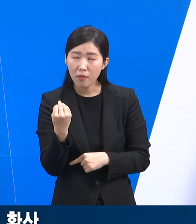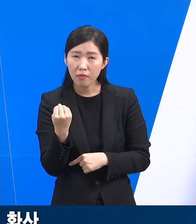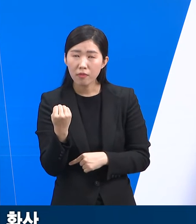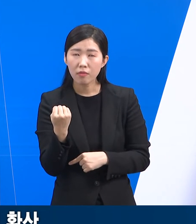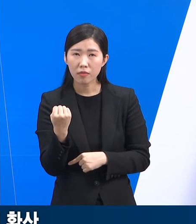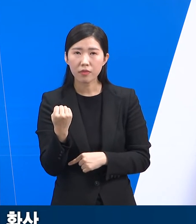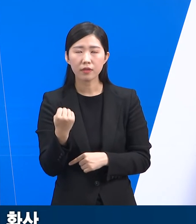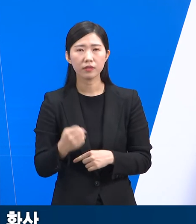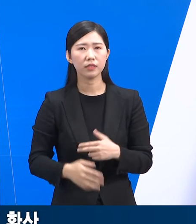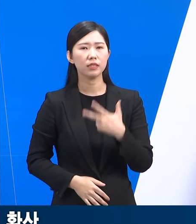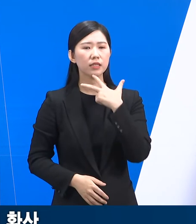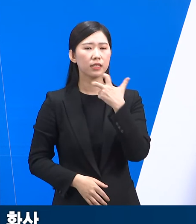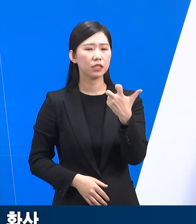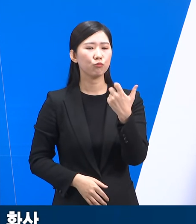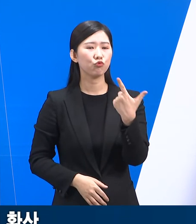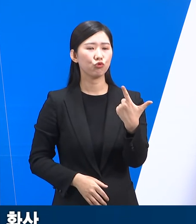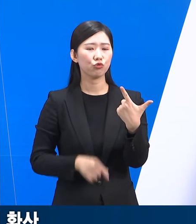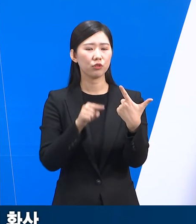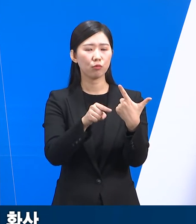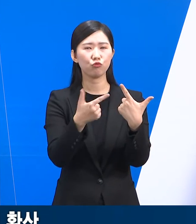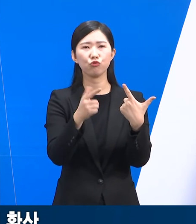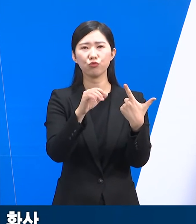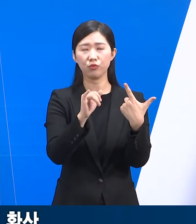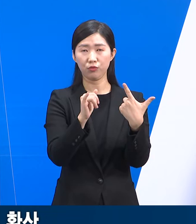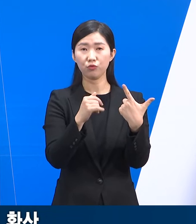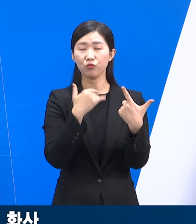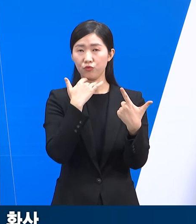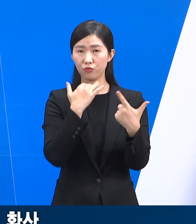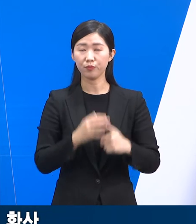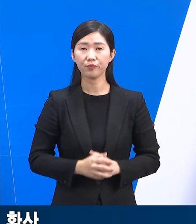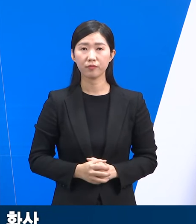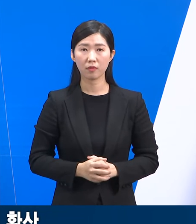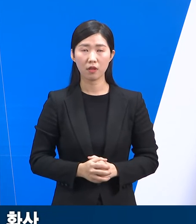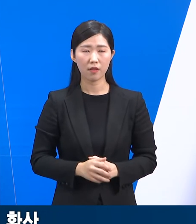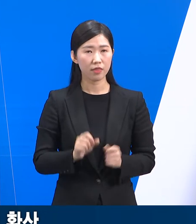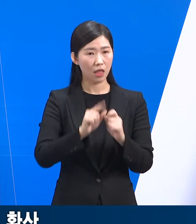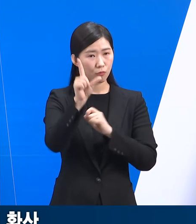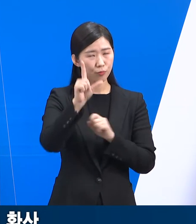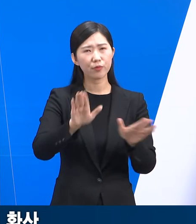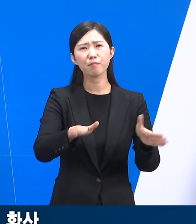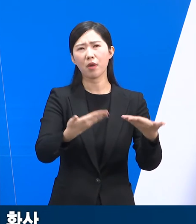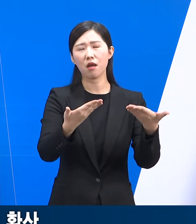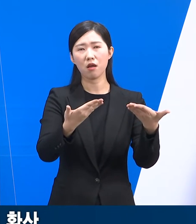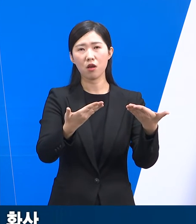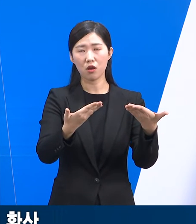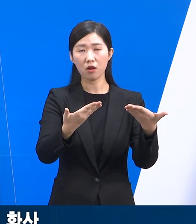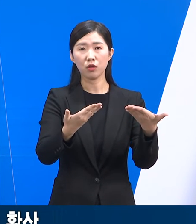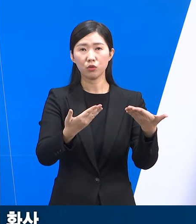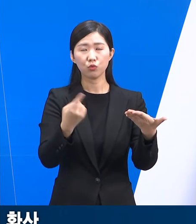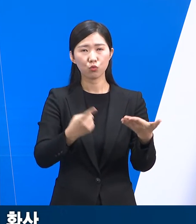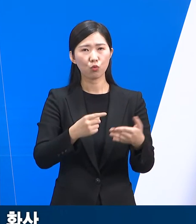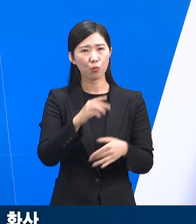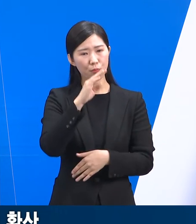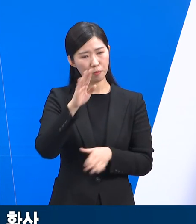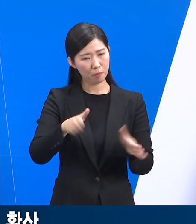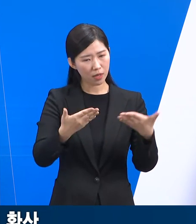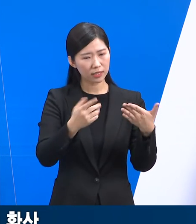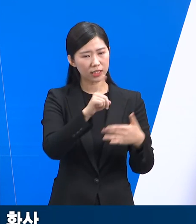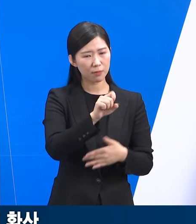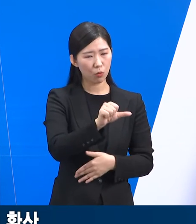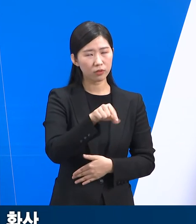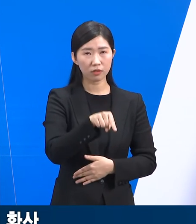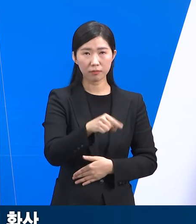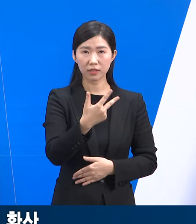철신 6.6세로 확진자의 80.9%가 경증이었으며 중등증 15.7%, 중증 2